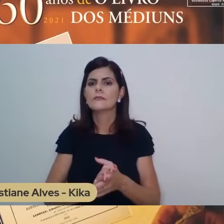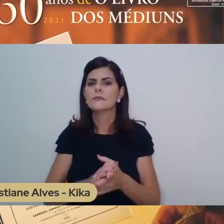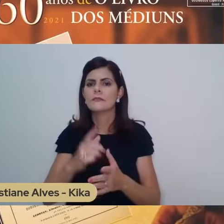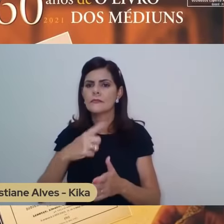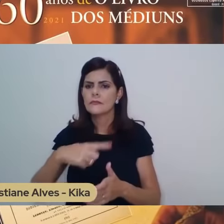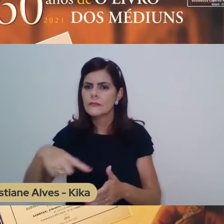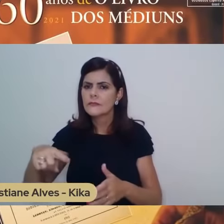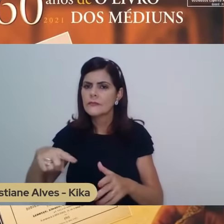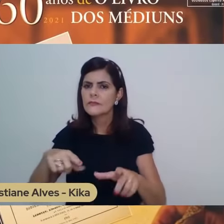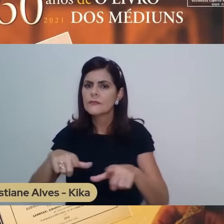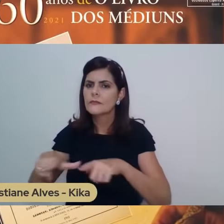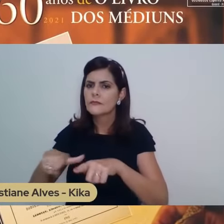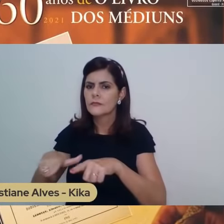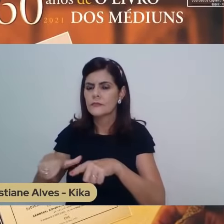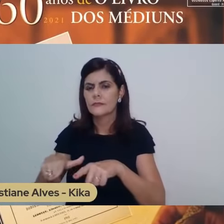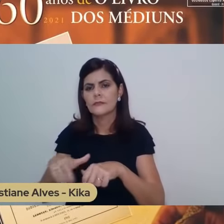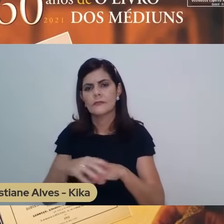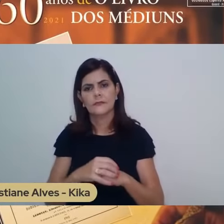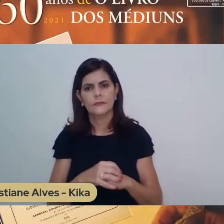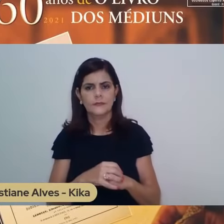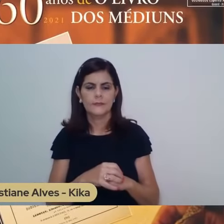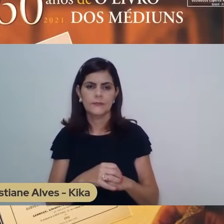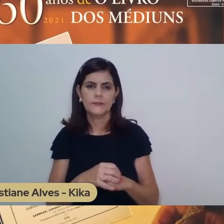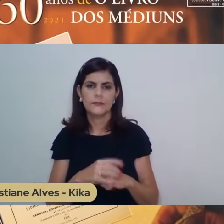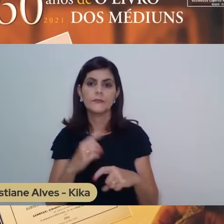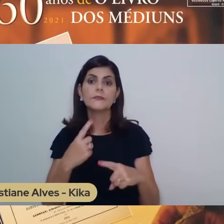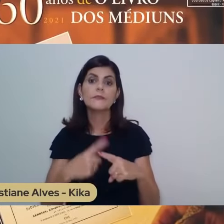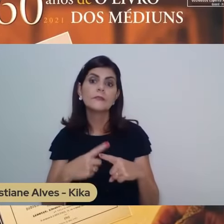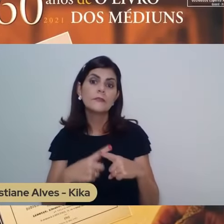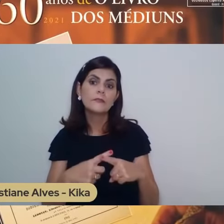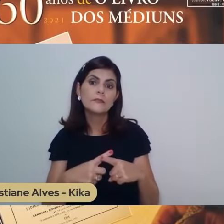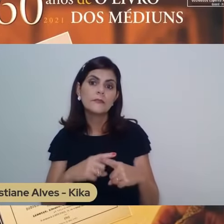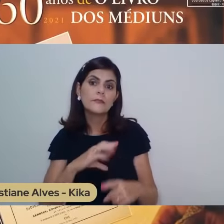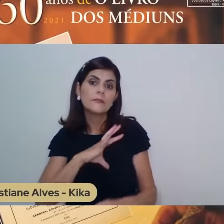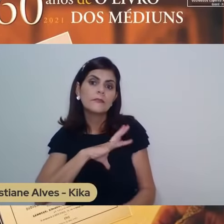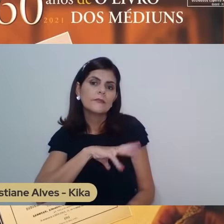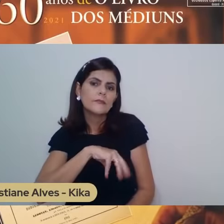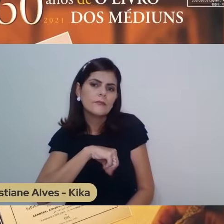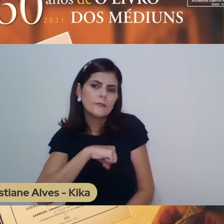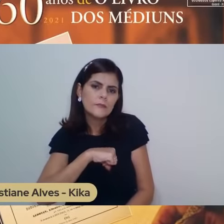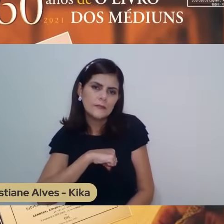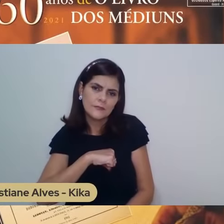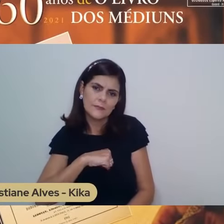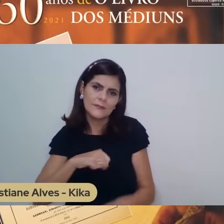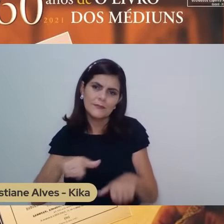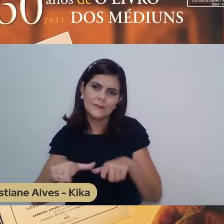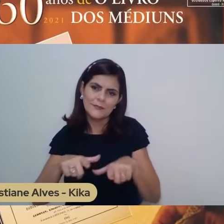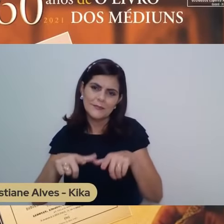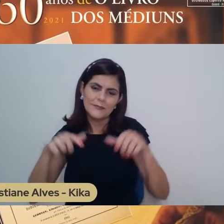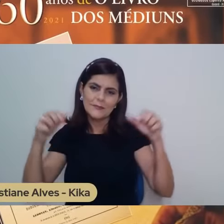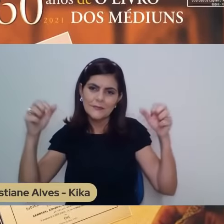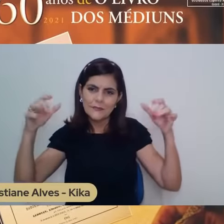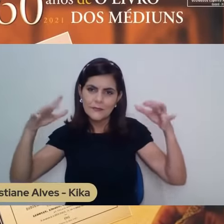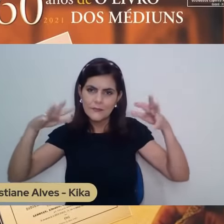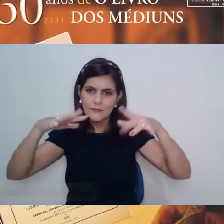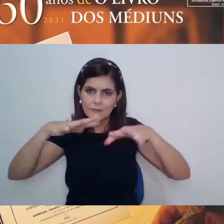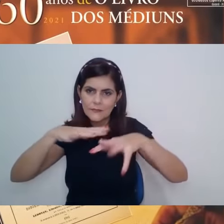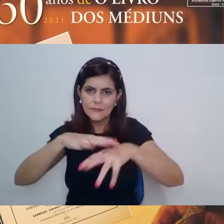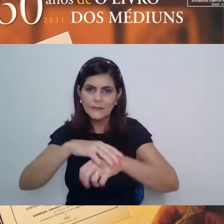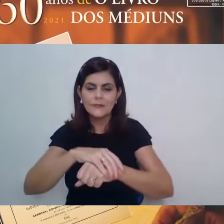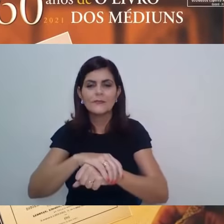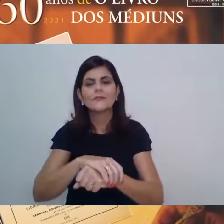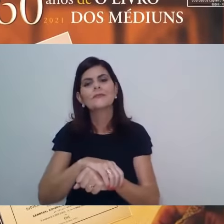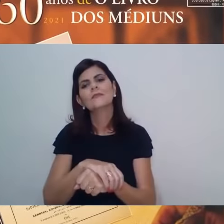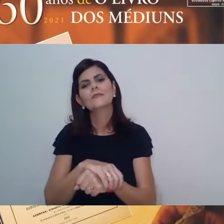à realização, porque é o amor em serviço que cobre a multidão de pecados. Já dizia